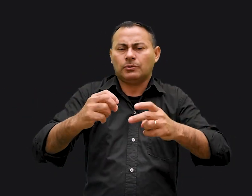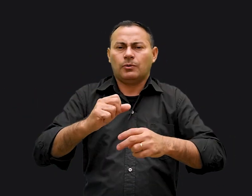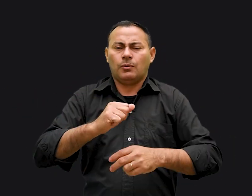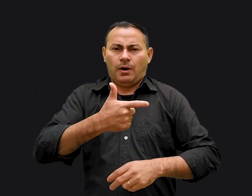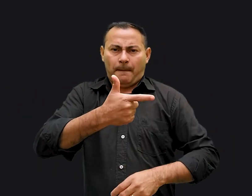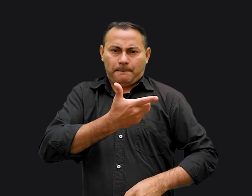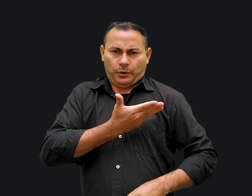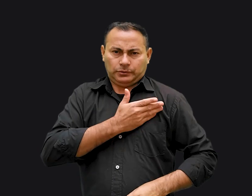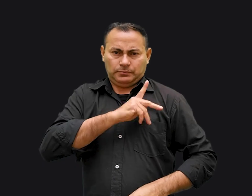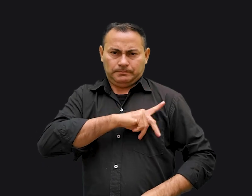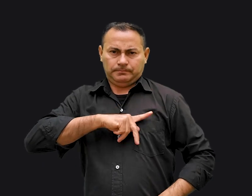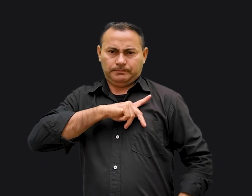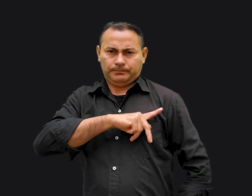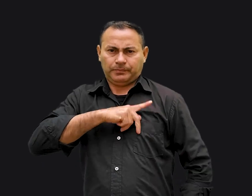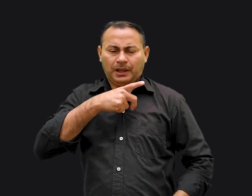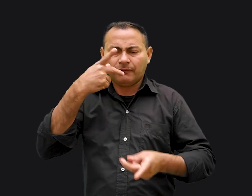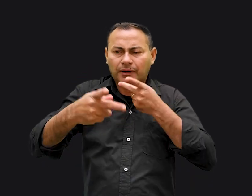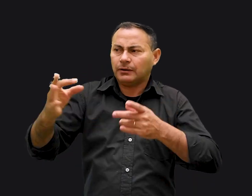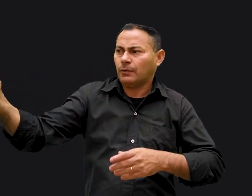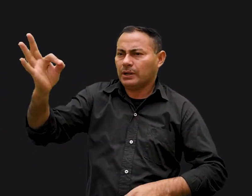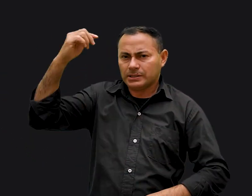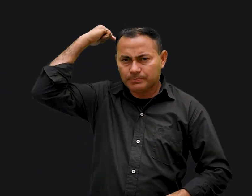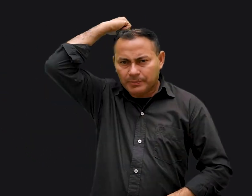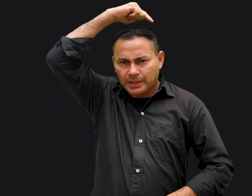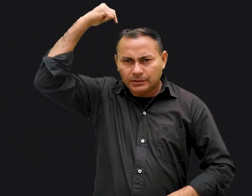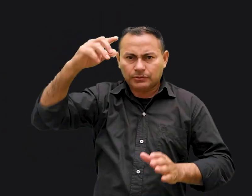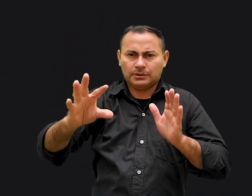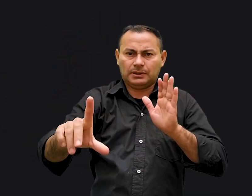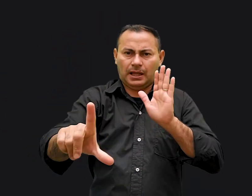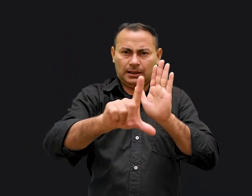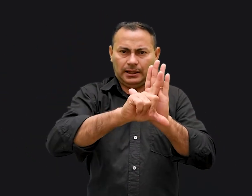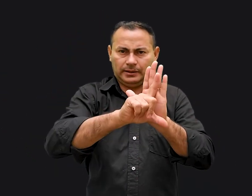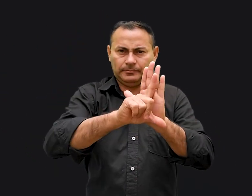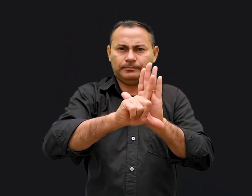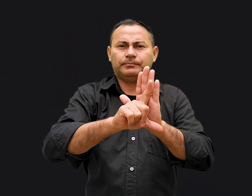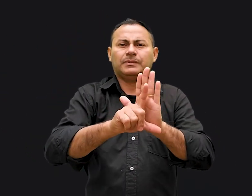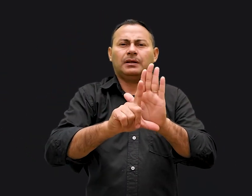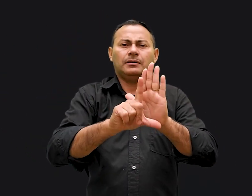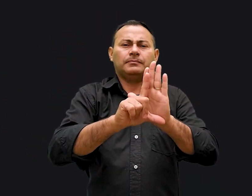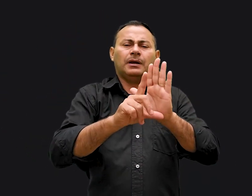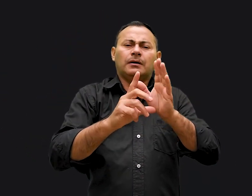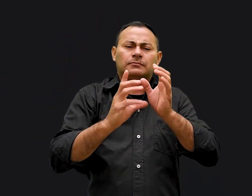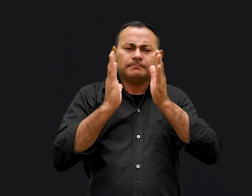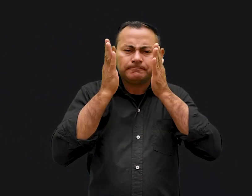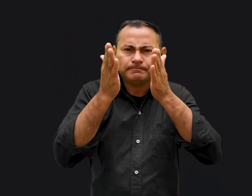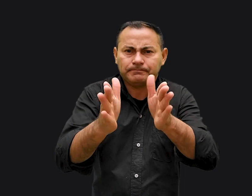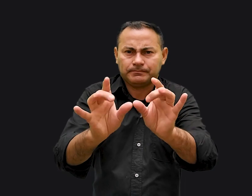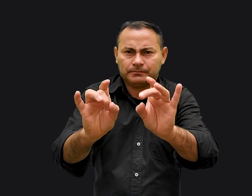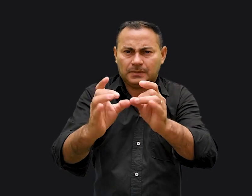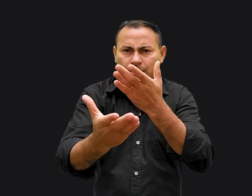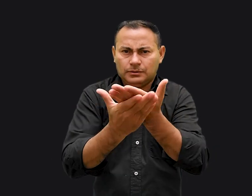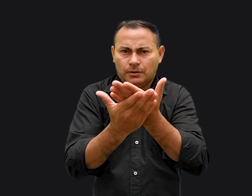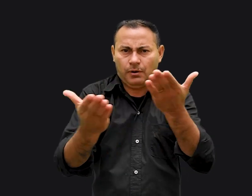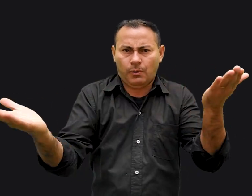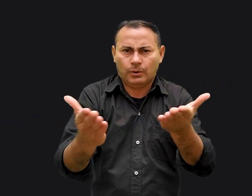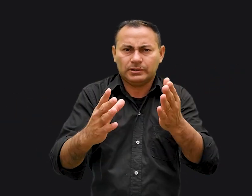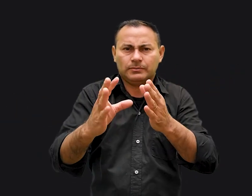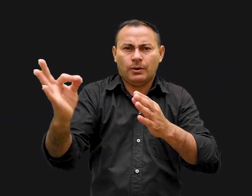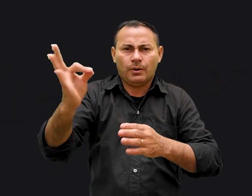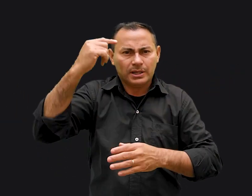apóstolo Paulo chama de o Espírito da Lei. Portanto, quero focalizar especialmente no estudo de hoje o Espírito